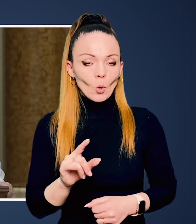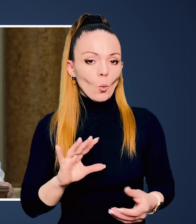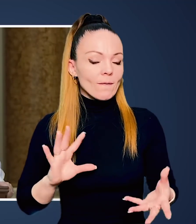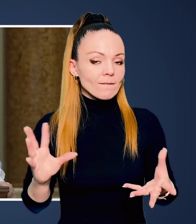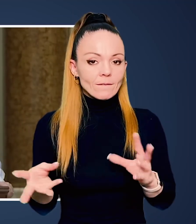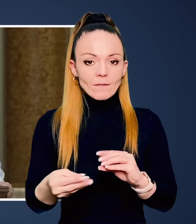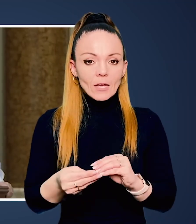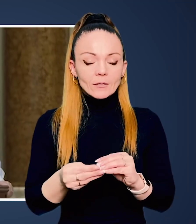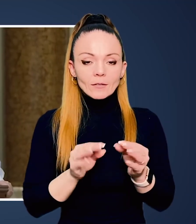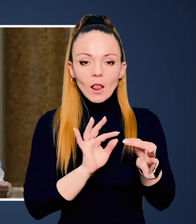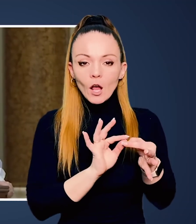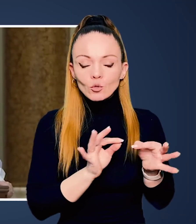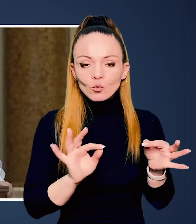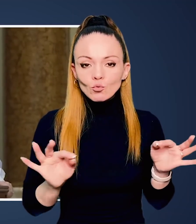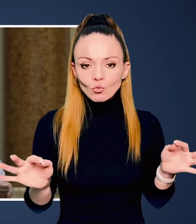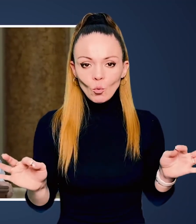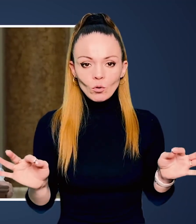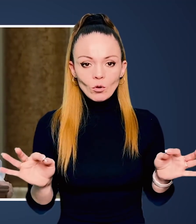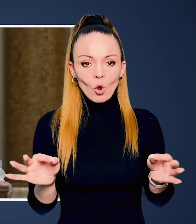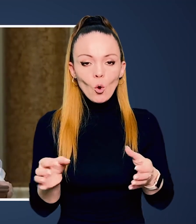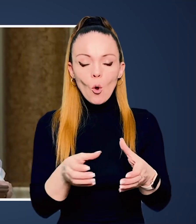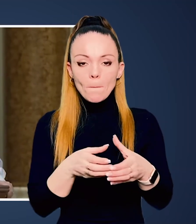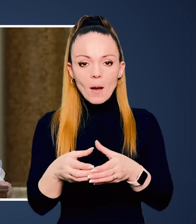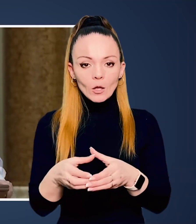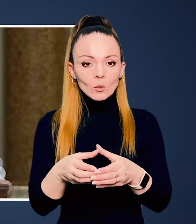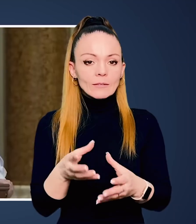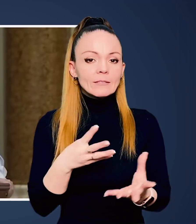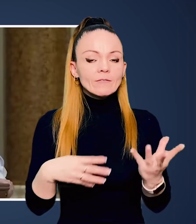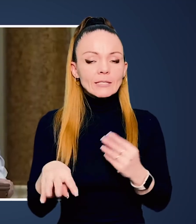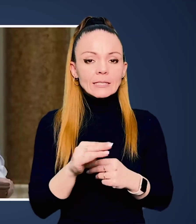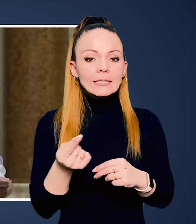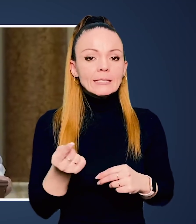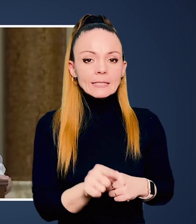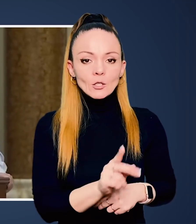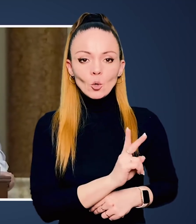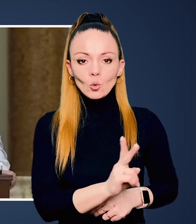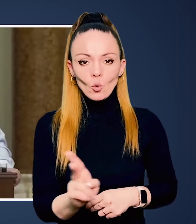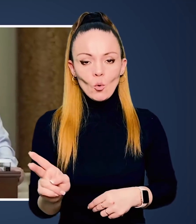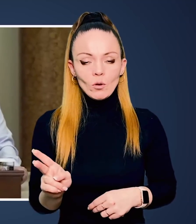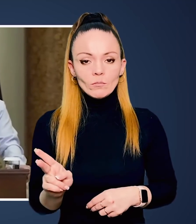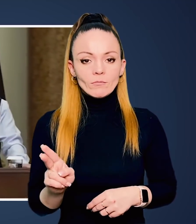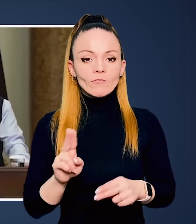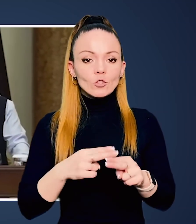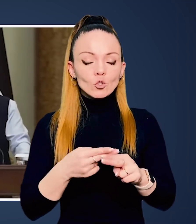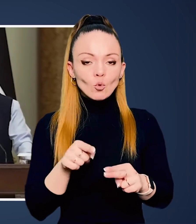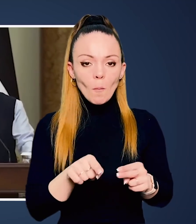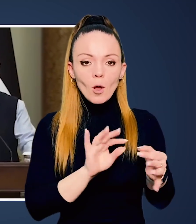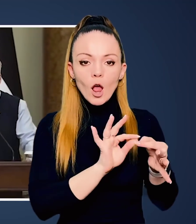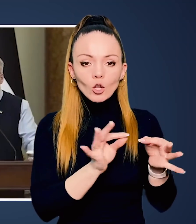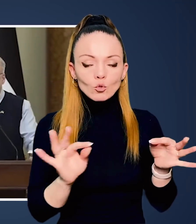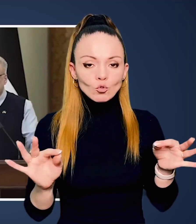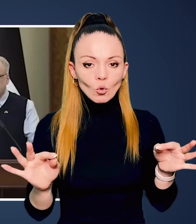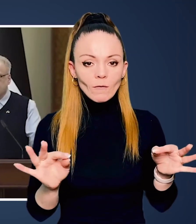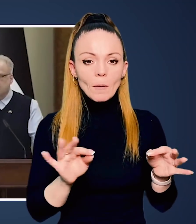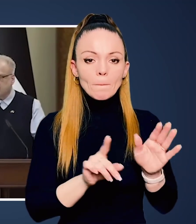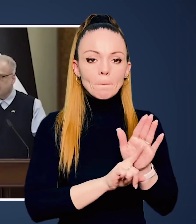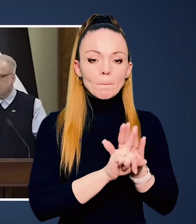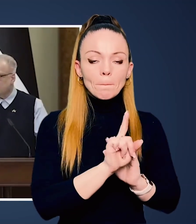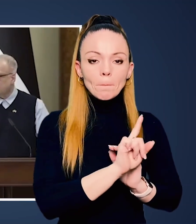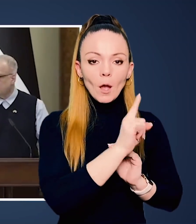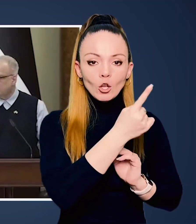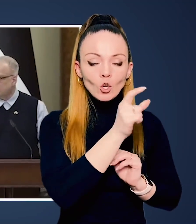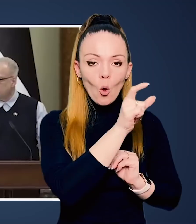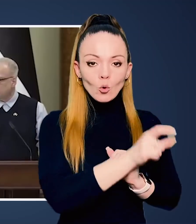весь ланцюжок командування, всі ті, хто в цьому